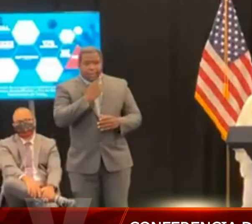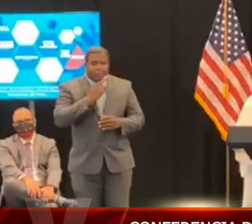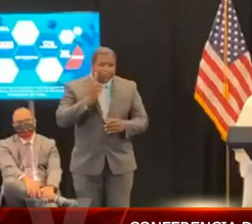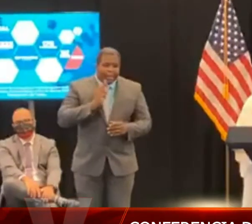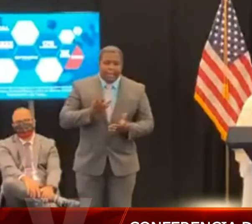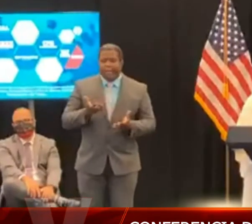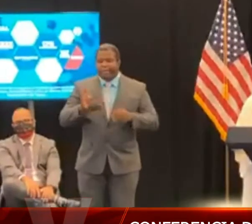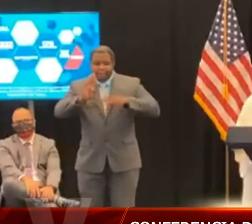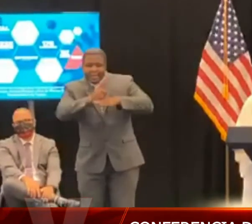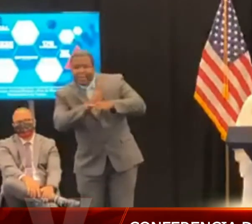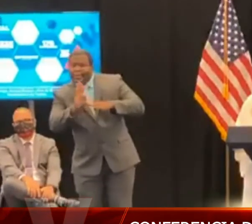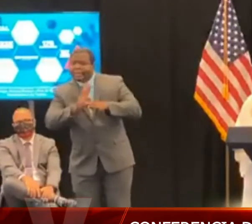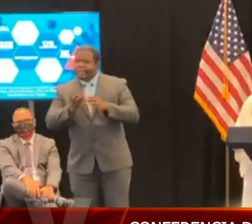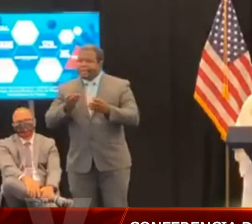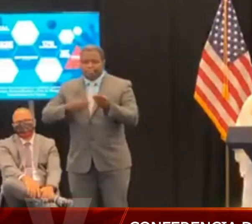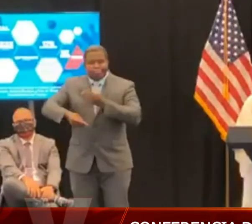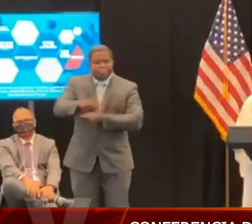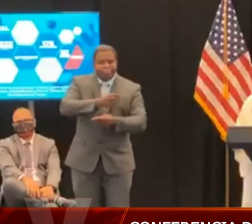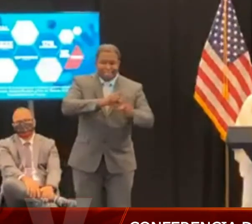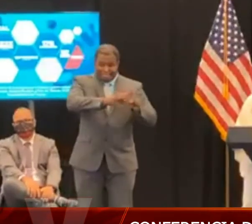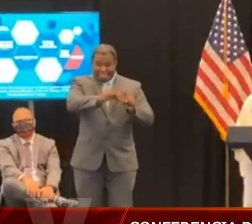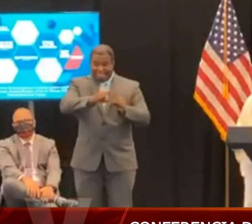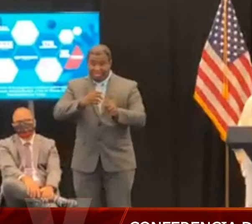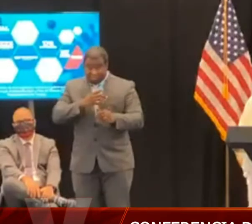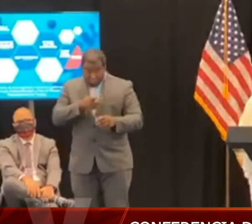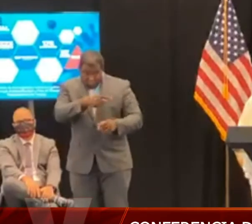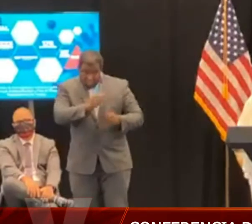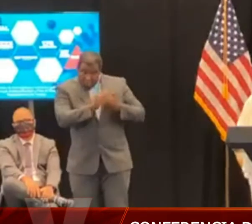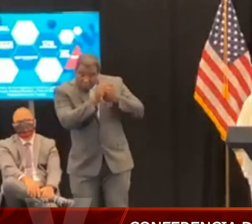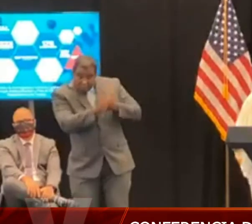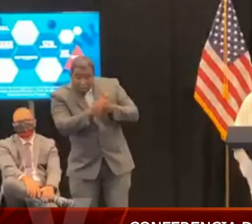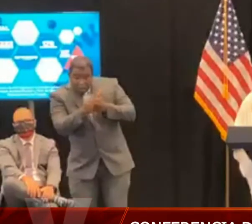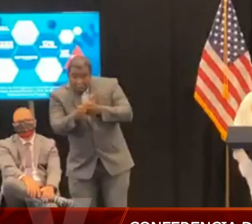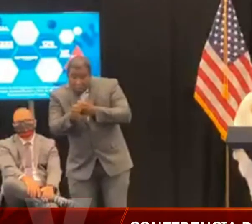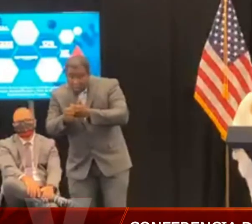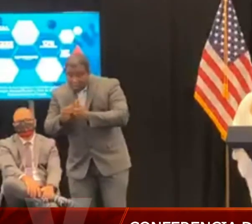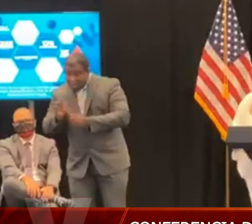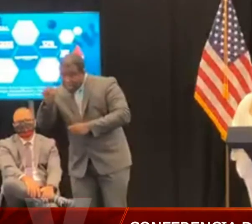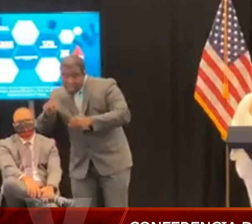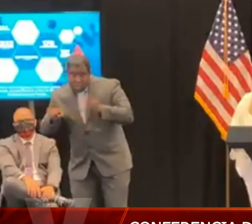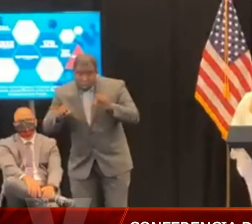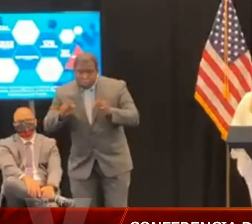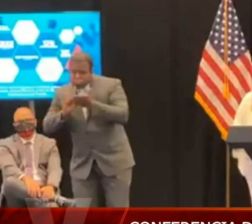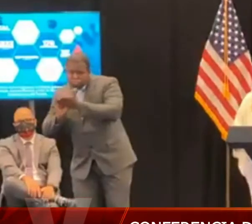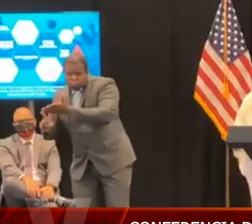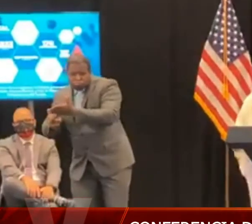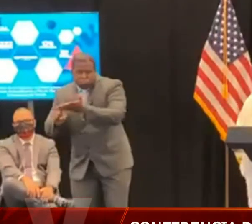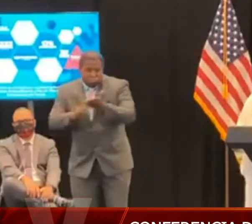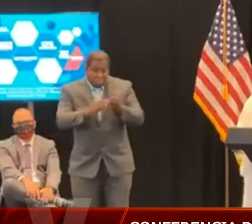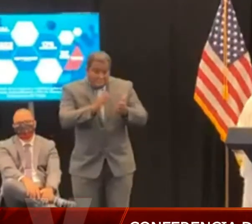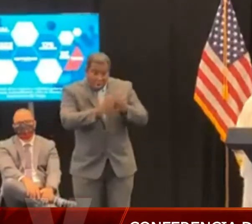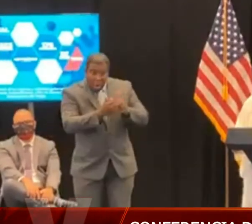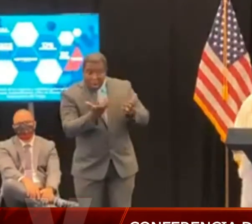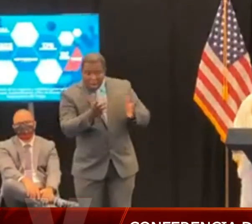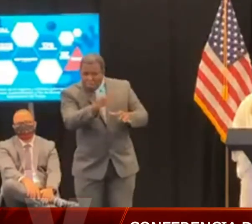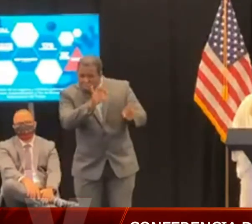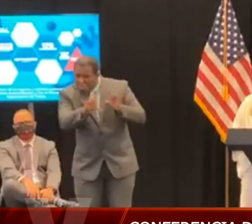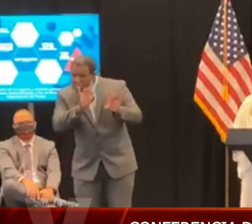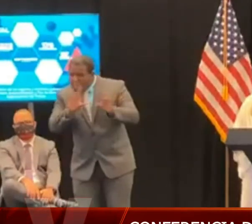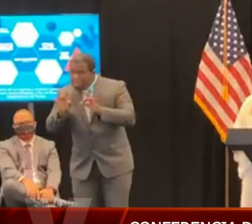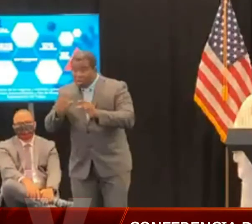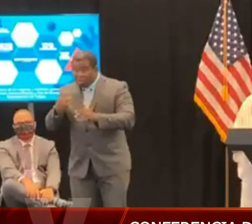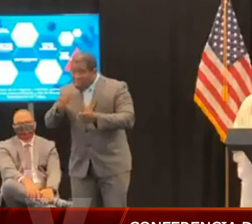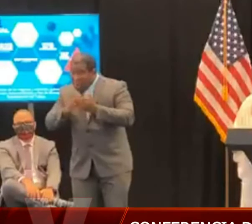orden. Por otra parte, queremos agradecer el desprendimiento y la colaboración que